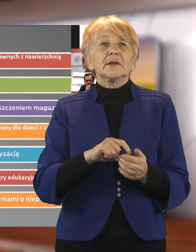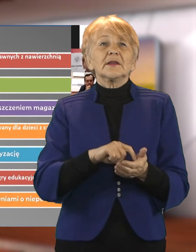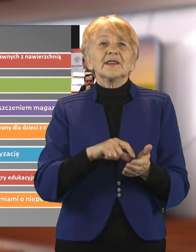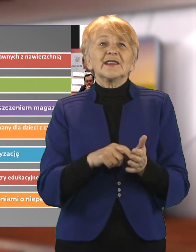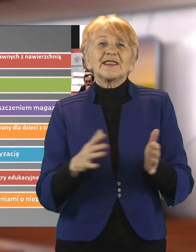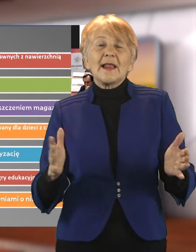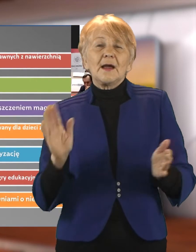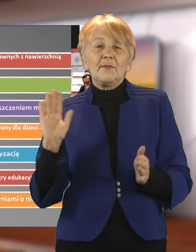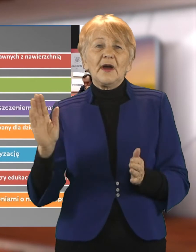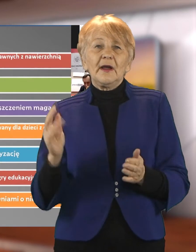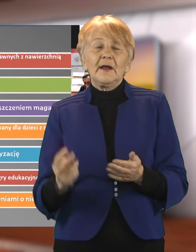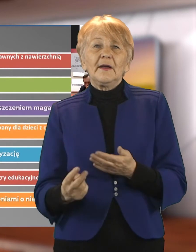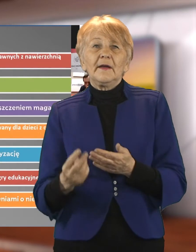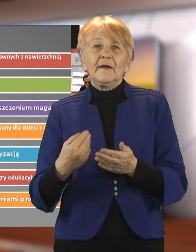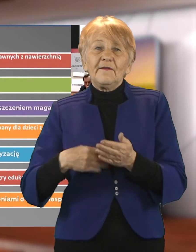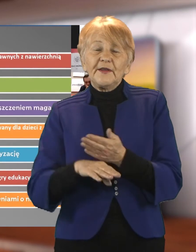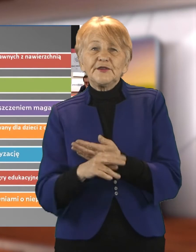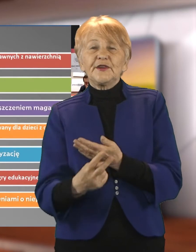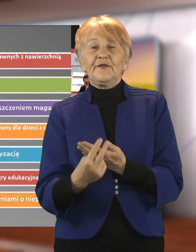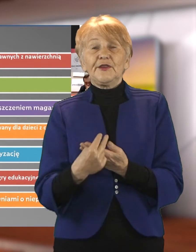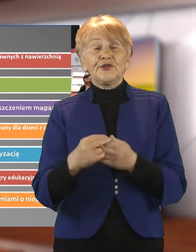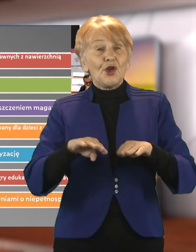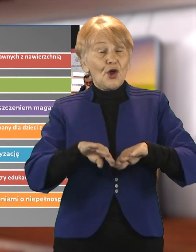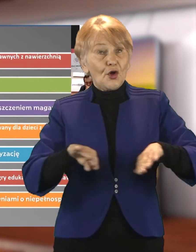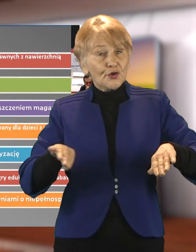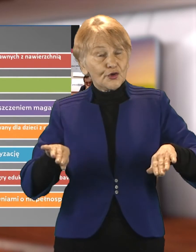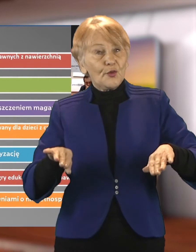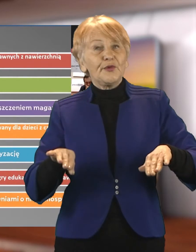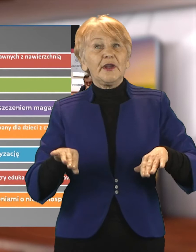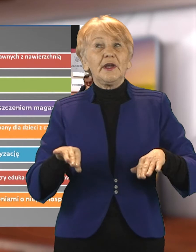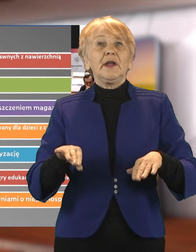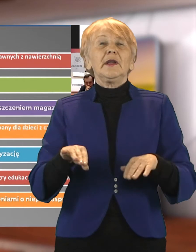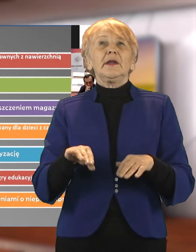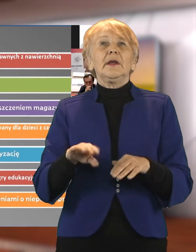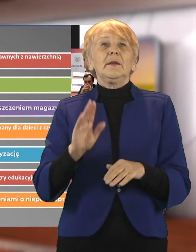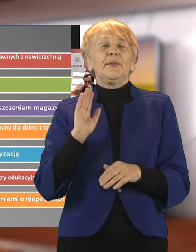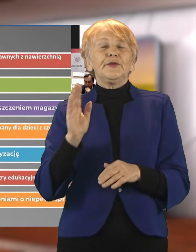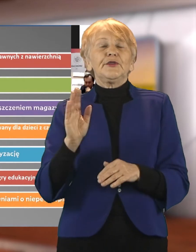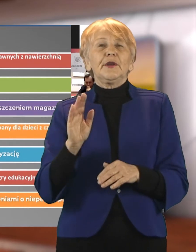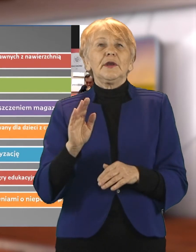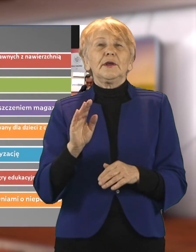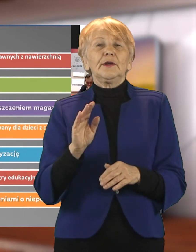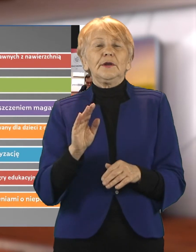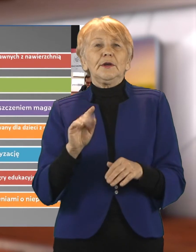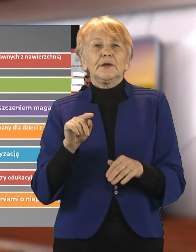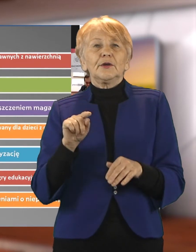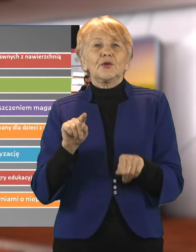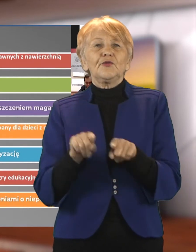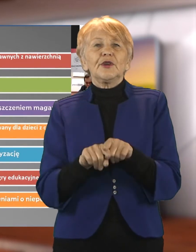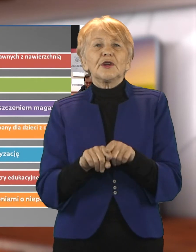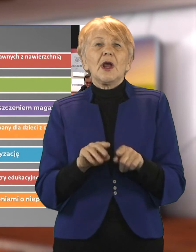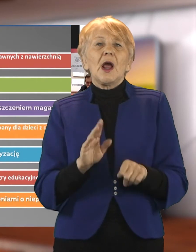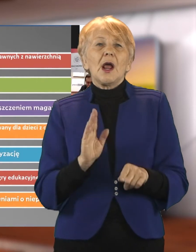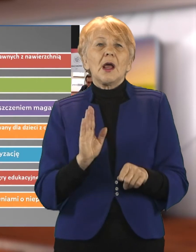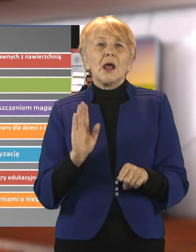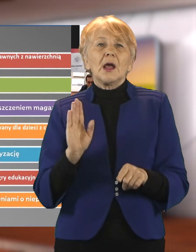zadaszony taras, przystosowany dla dzieci. Pomieszczenia wyposażone w wentylację, klimatyzację. Sale